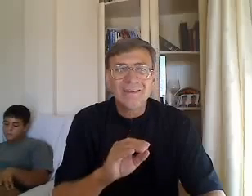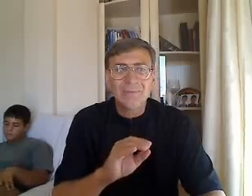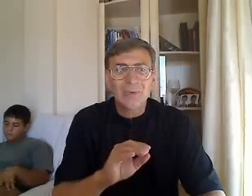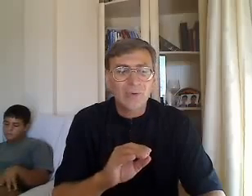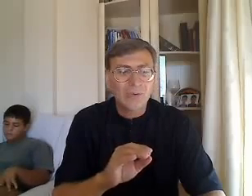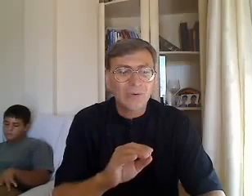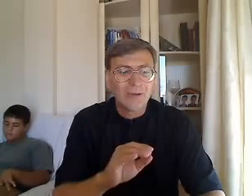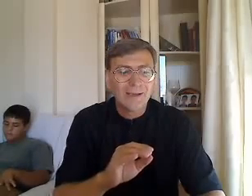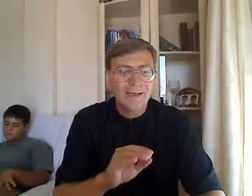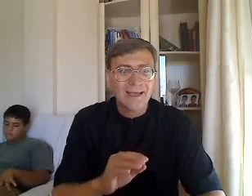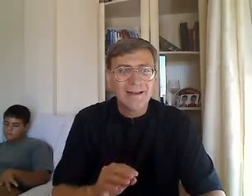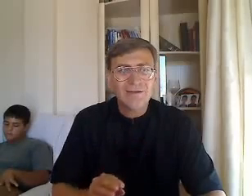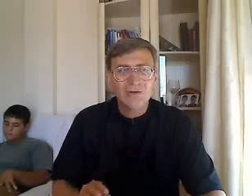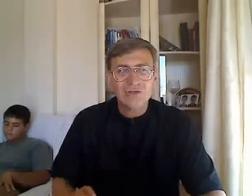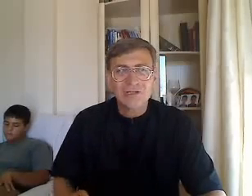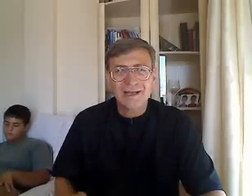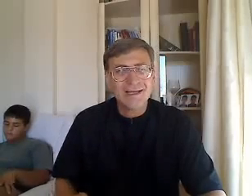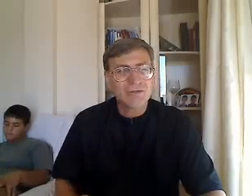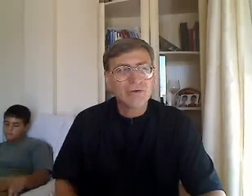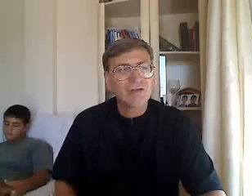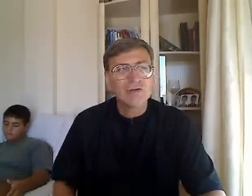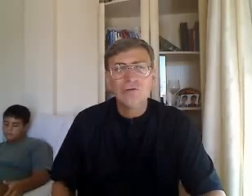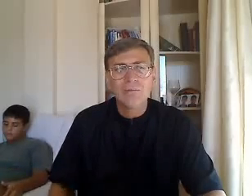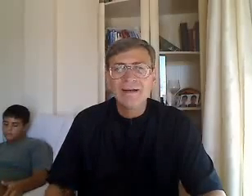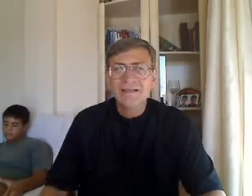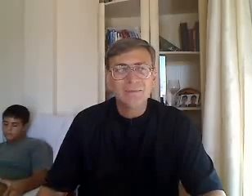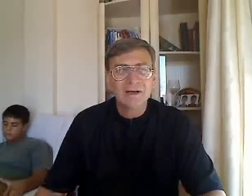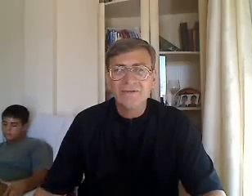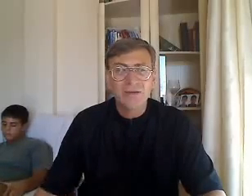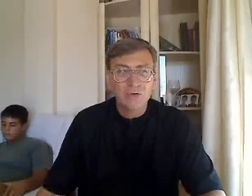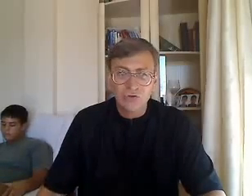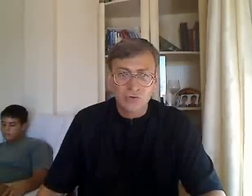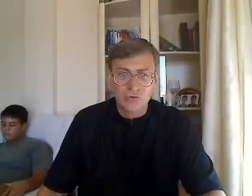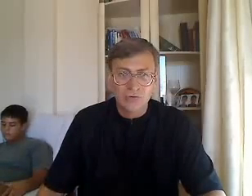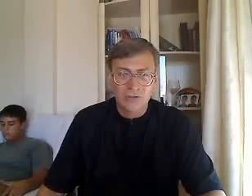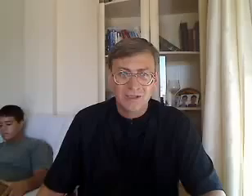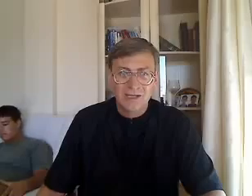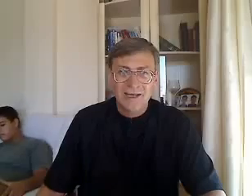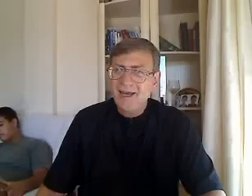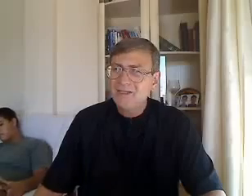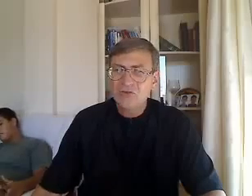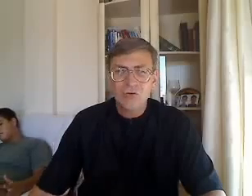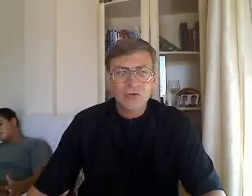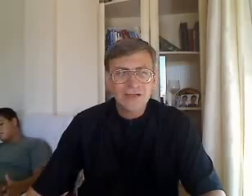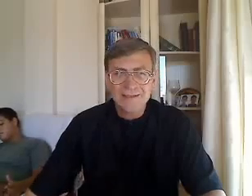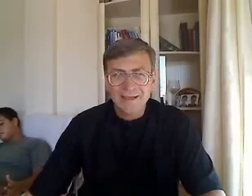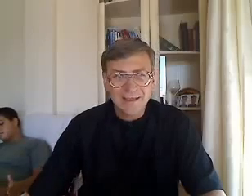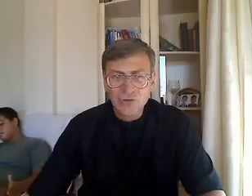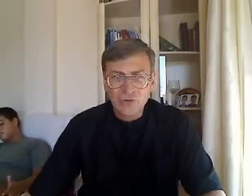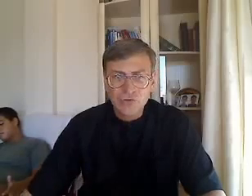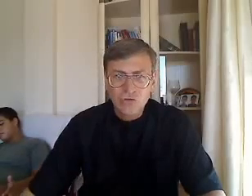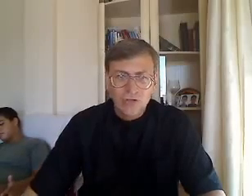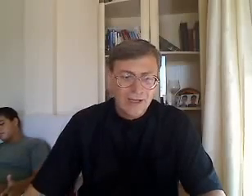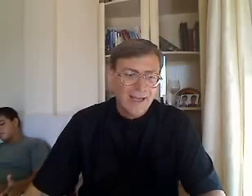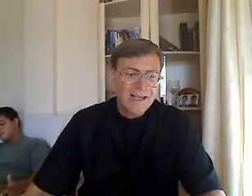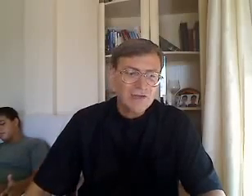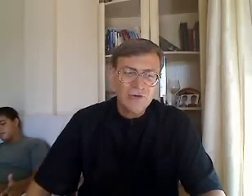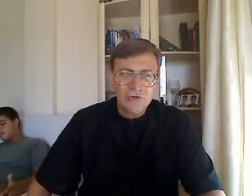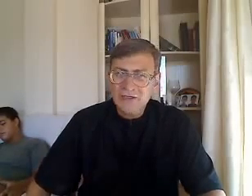templo. Entonces, eso es lo más maravilloso. Eso lo dice Jesús, eso lo